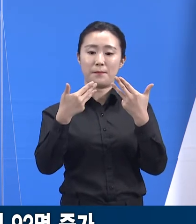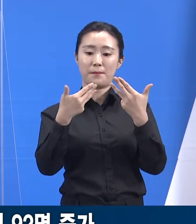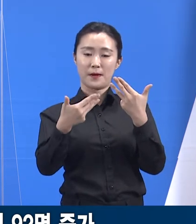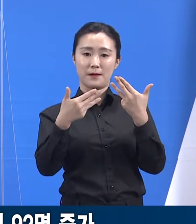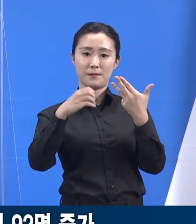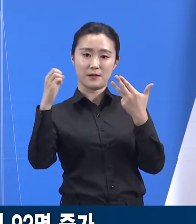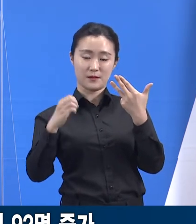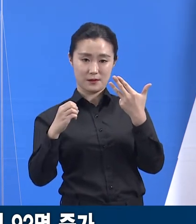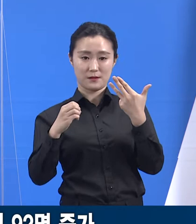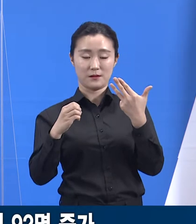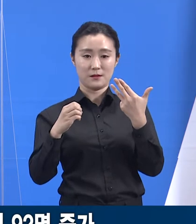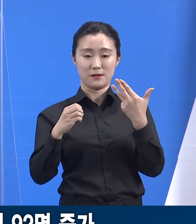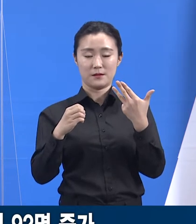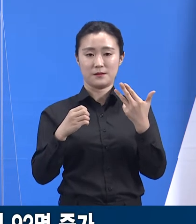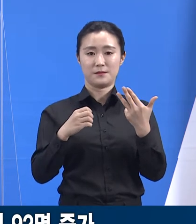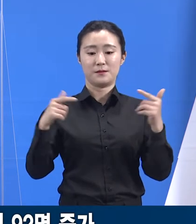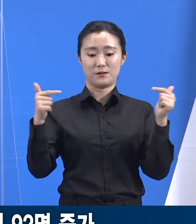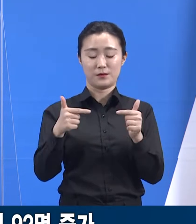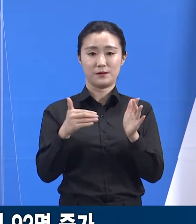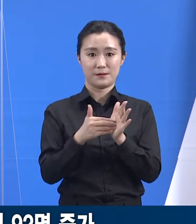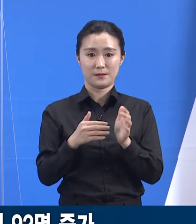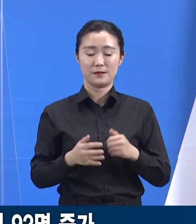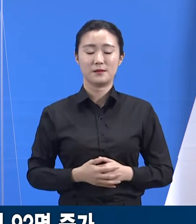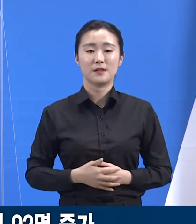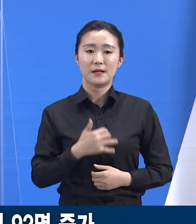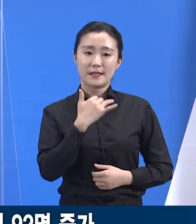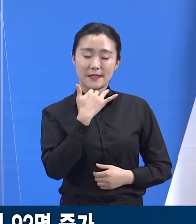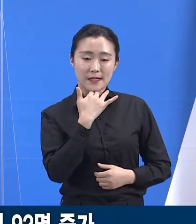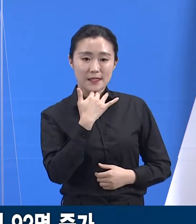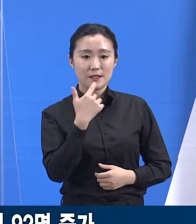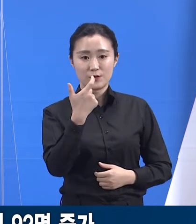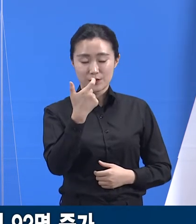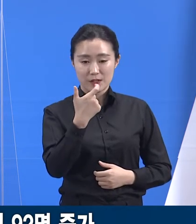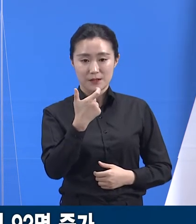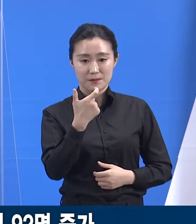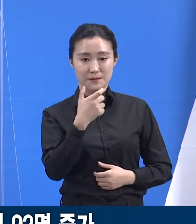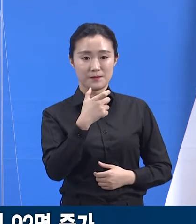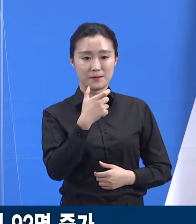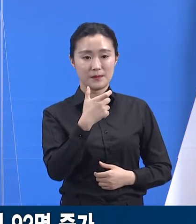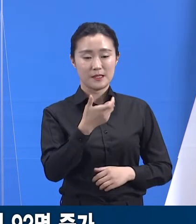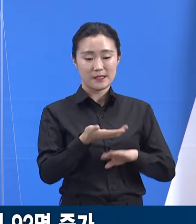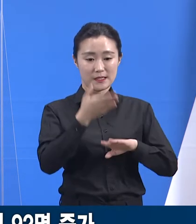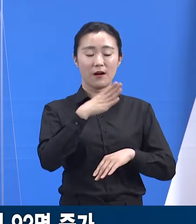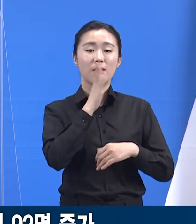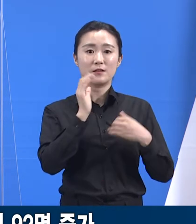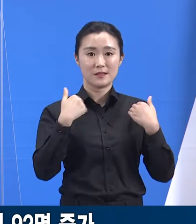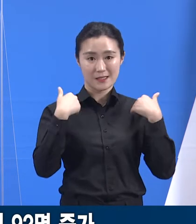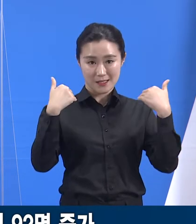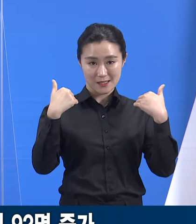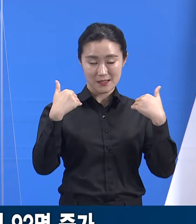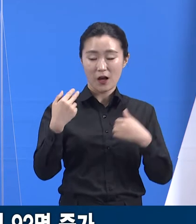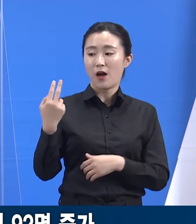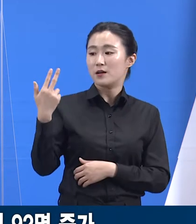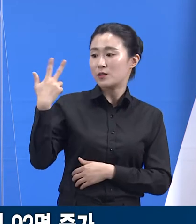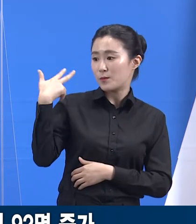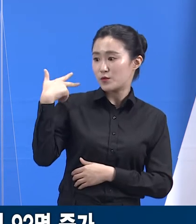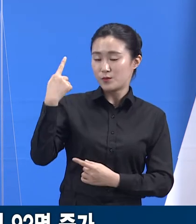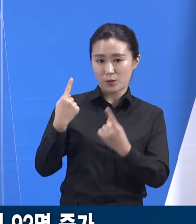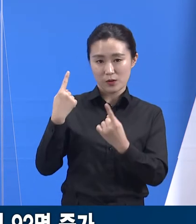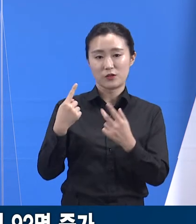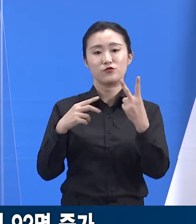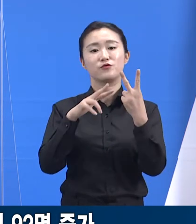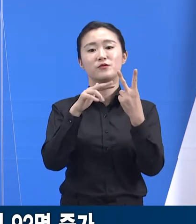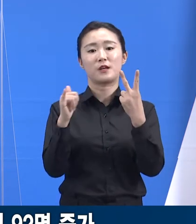60세 이상 고령 확진자는 일평균 24명으로 그 전주 26명 대비 2명